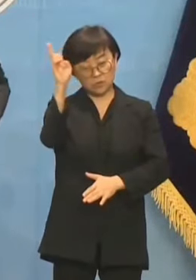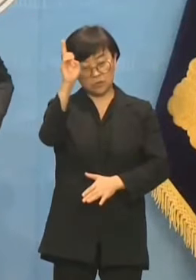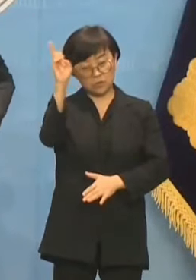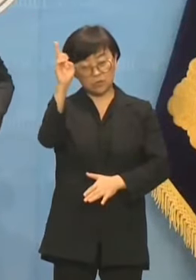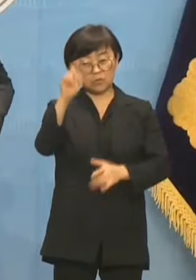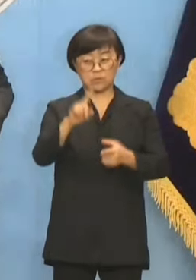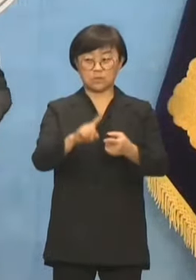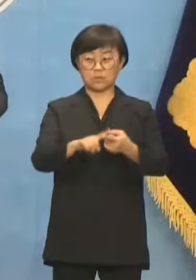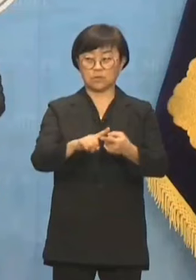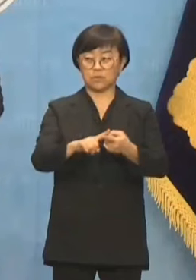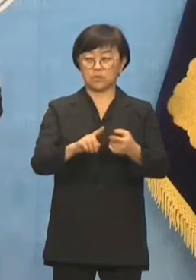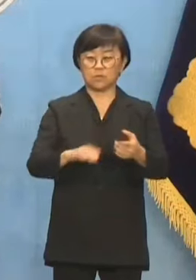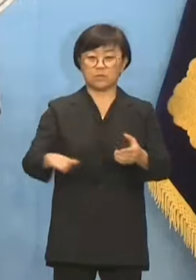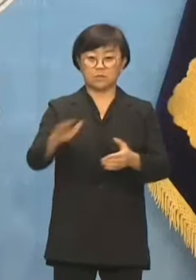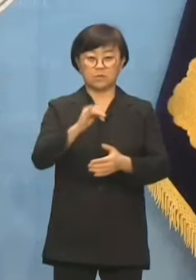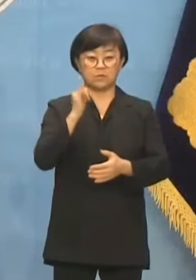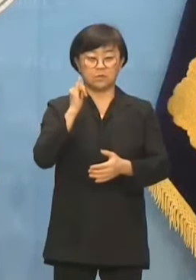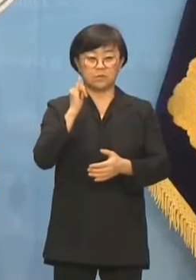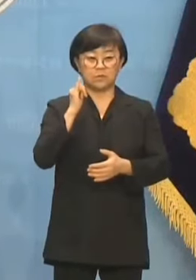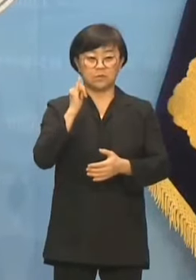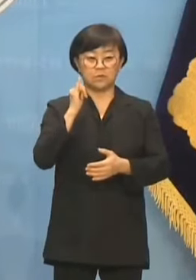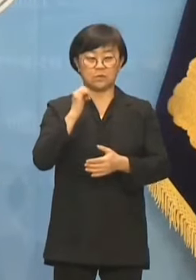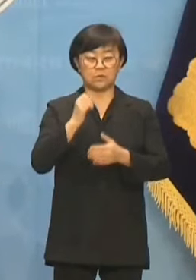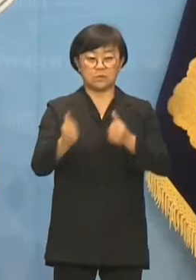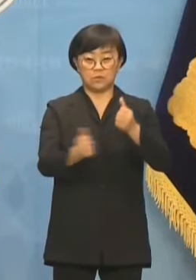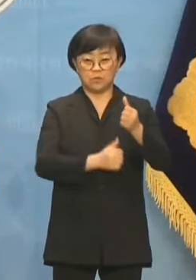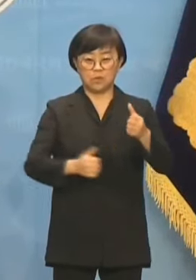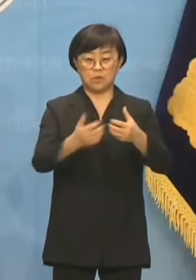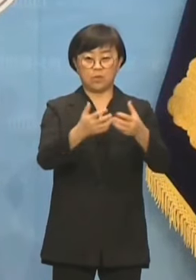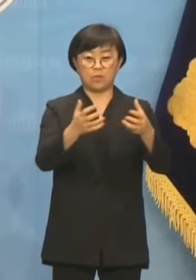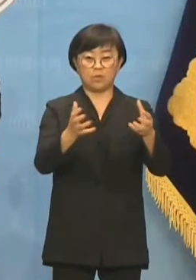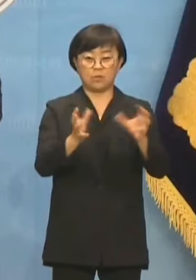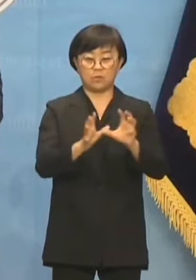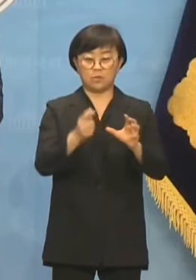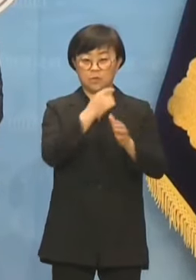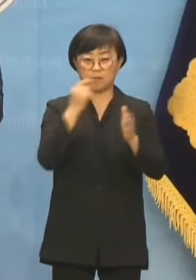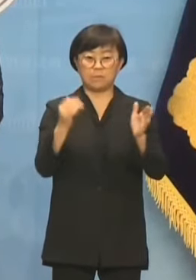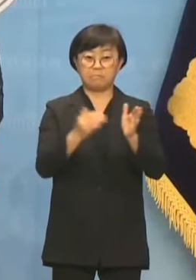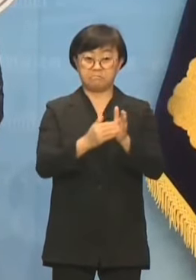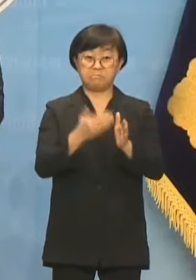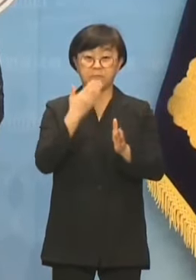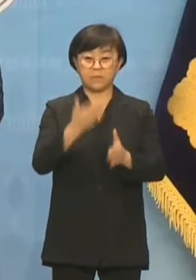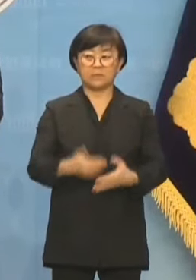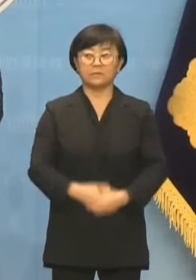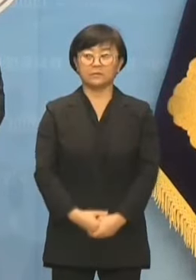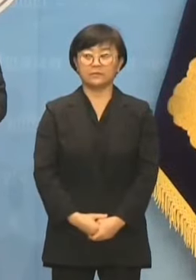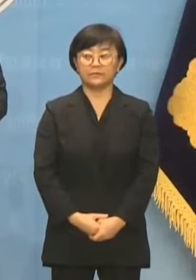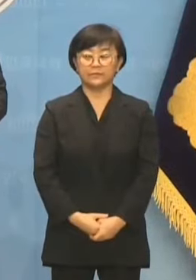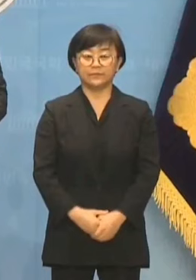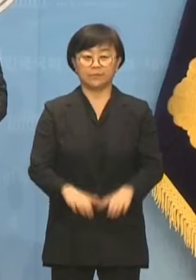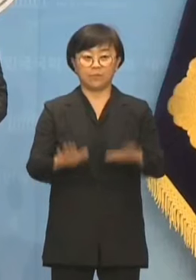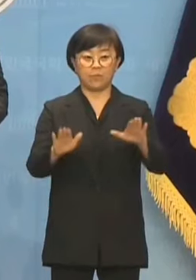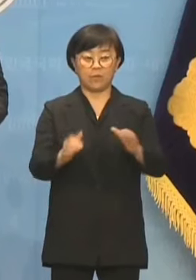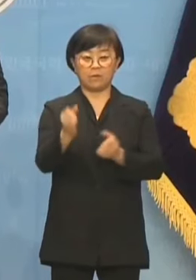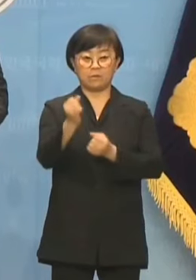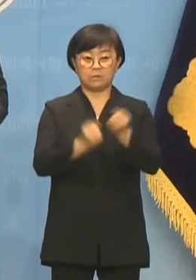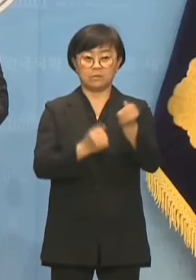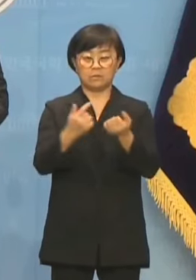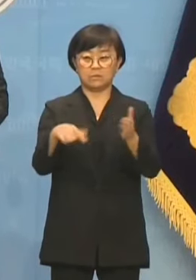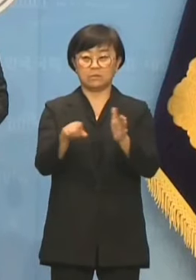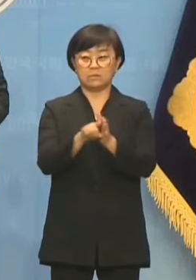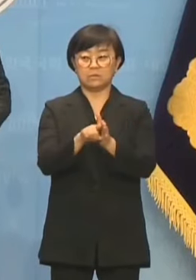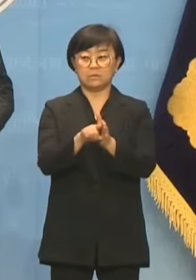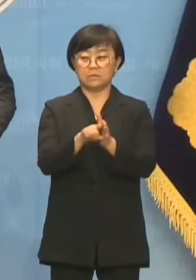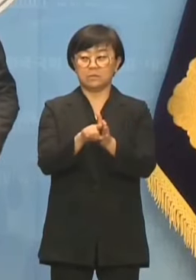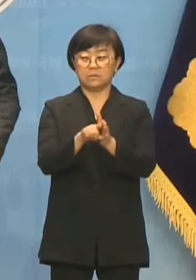우리가 정하는 위원들을 전부 다 파악하고 계시더라고요. 제가 오늘 말씀드리고자 한